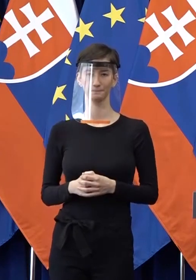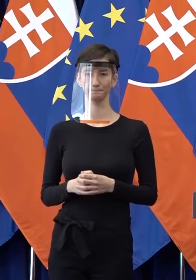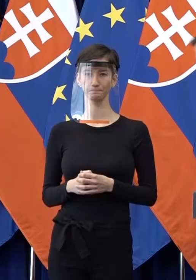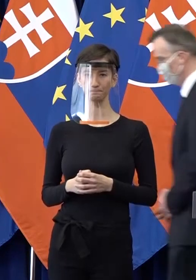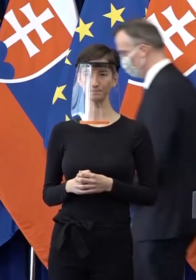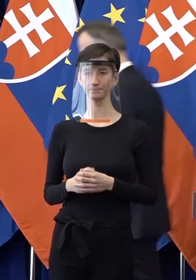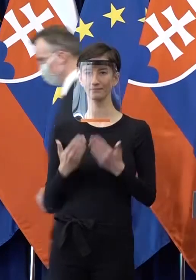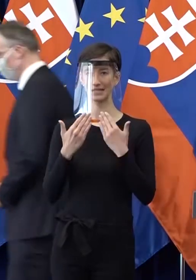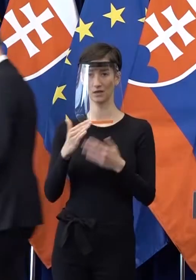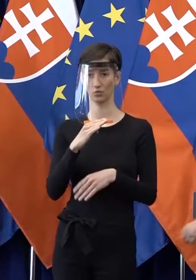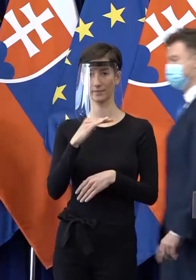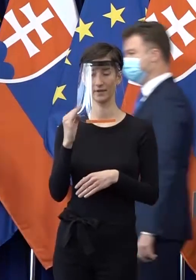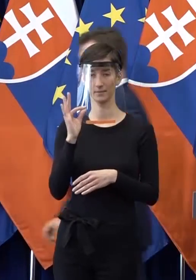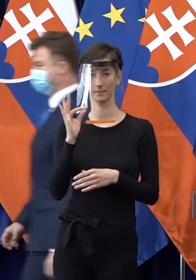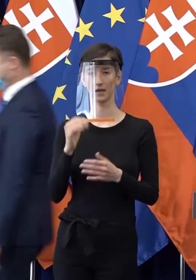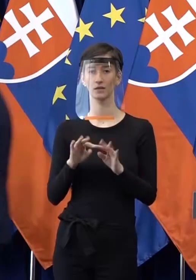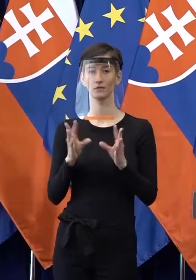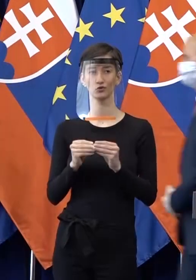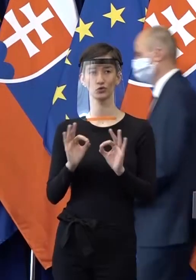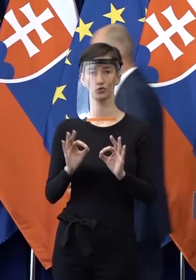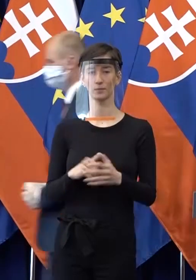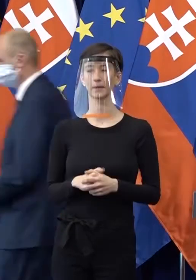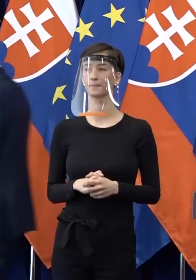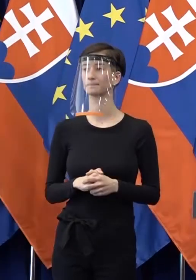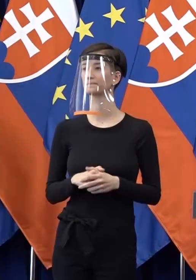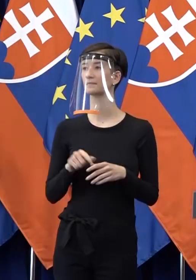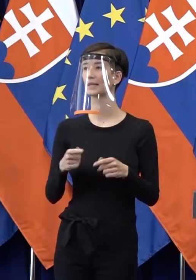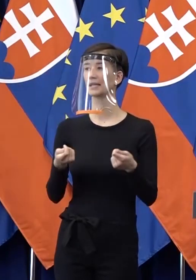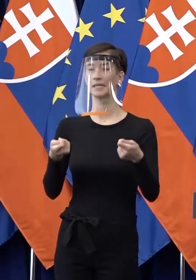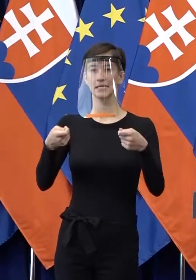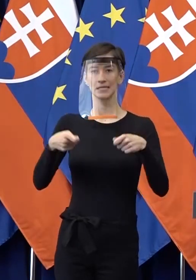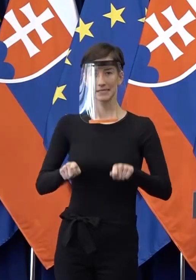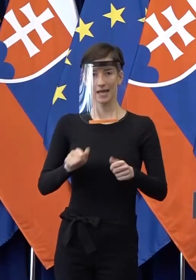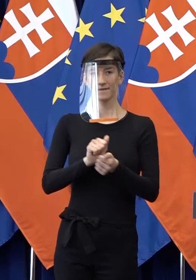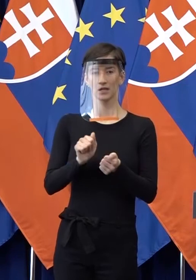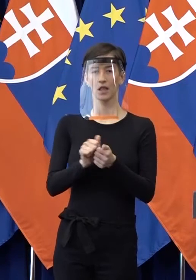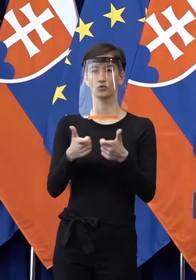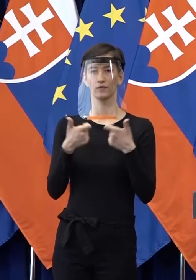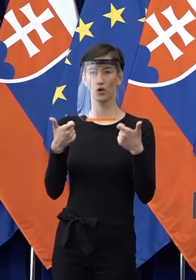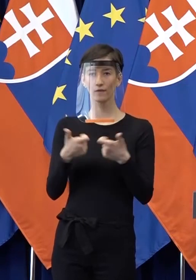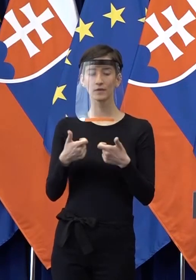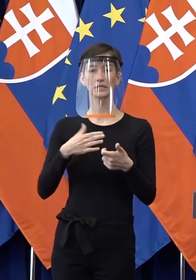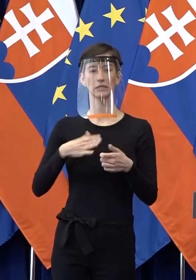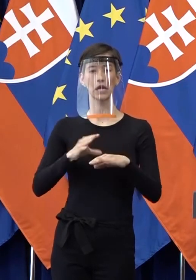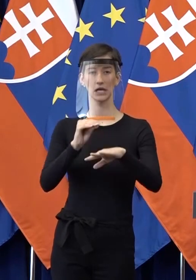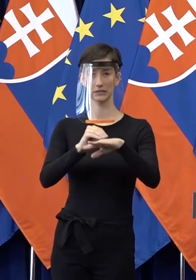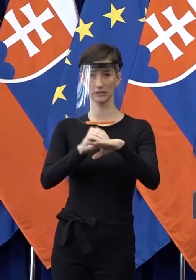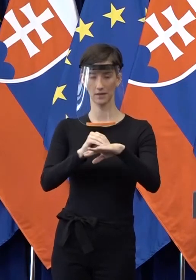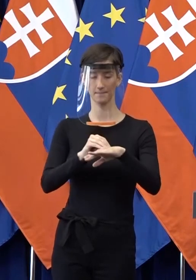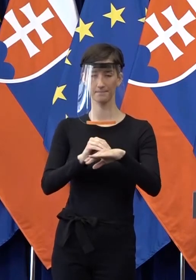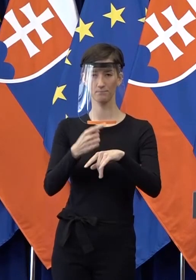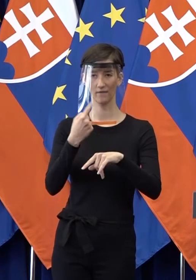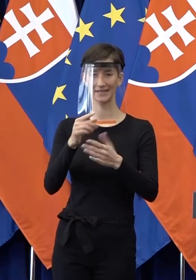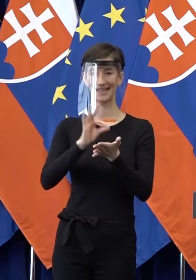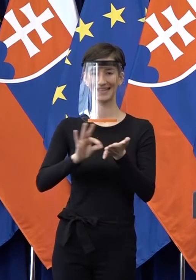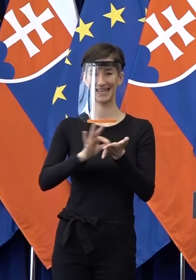Ďakujeme srdečne, páni. Všetko dobré želáme. Dovolte teda na záver tejto tlačovej konferencie, iba aby som vám oznámil, že včera bolo dokopy